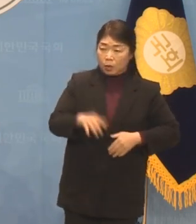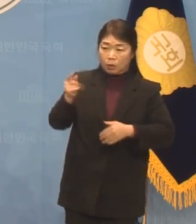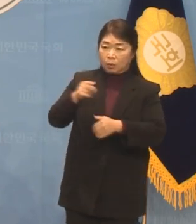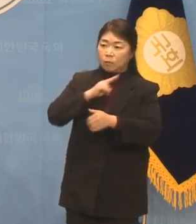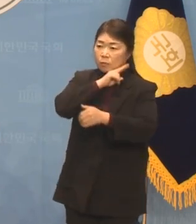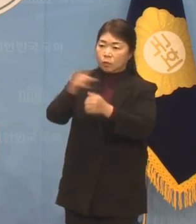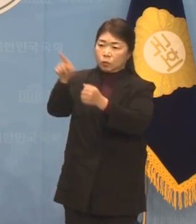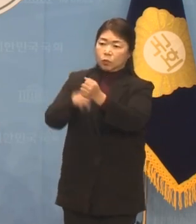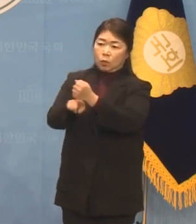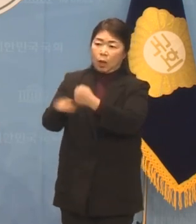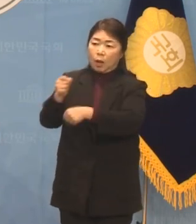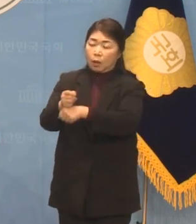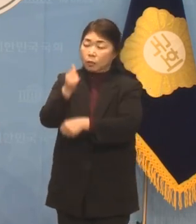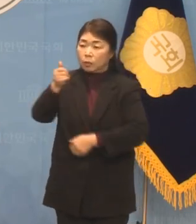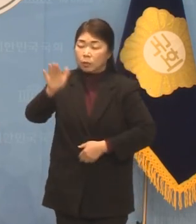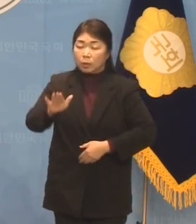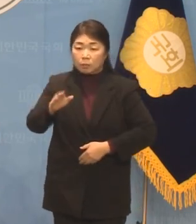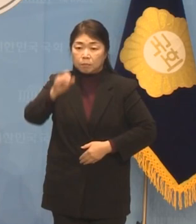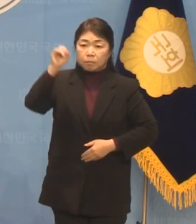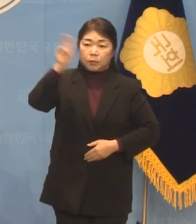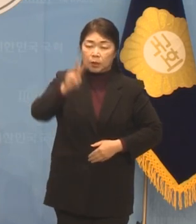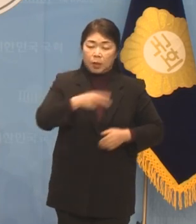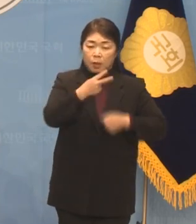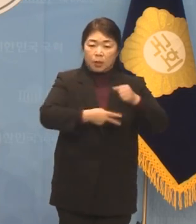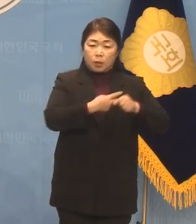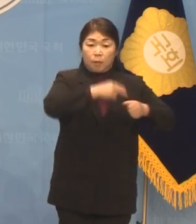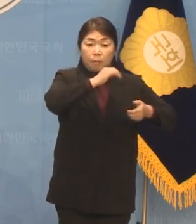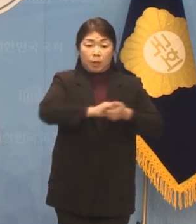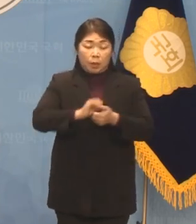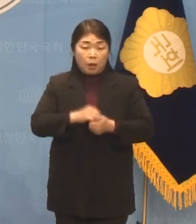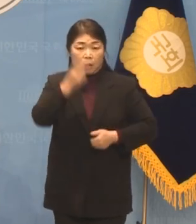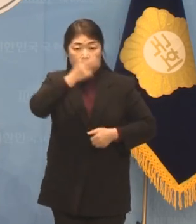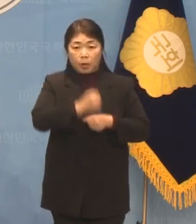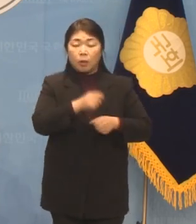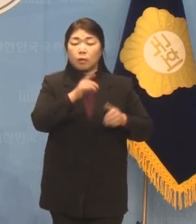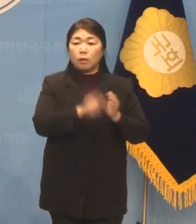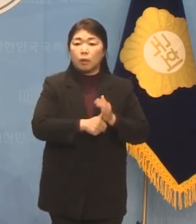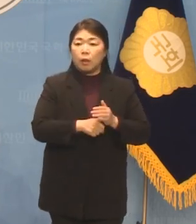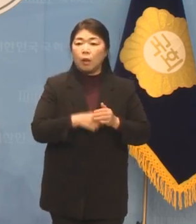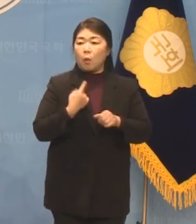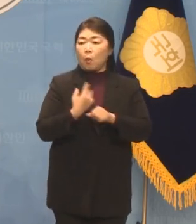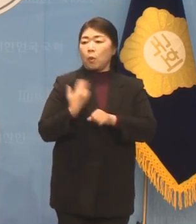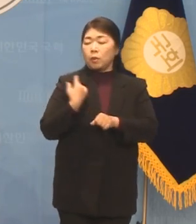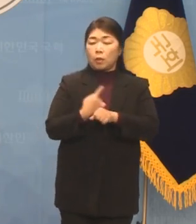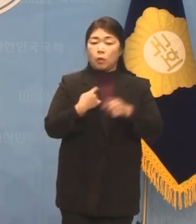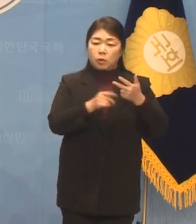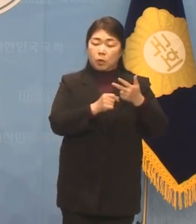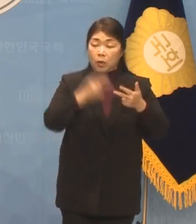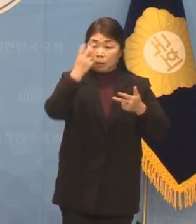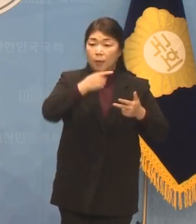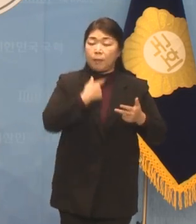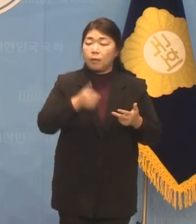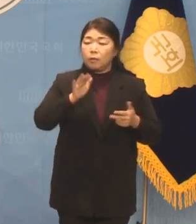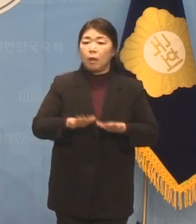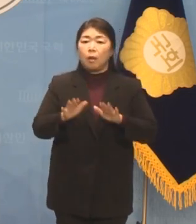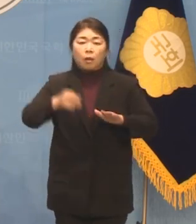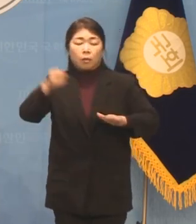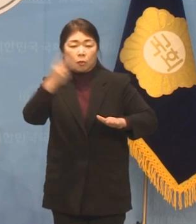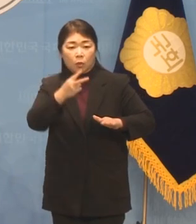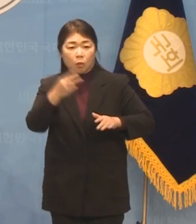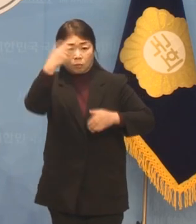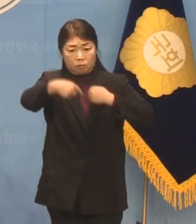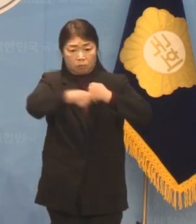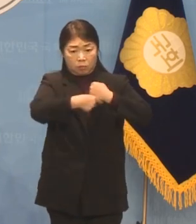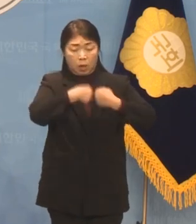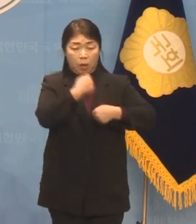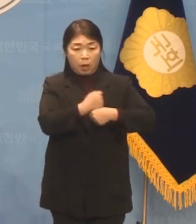하도록 되어 있는 기관 운영감사를 결과를 발표한 지 1년도 안 돼서 또다시 조사할 합당한